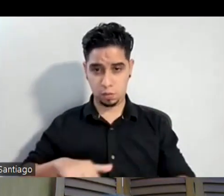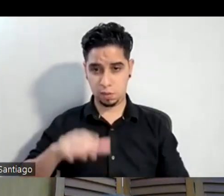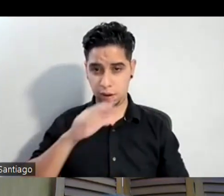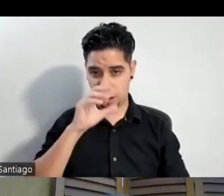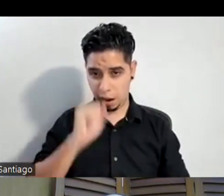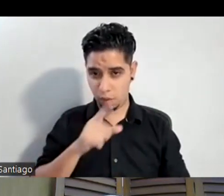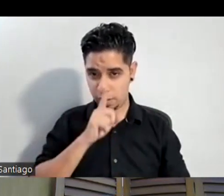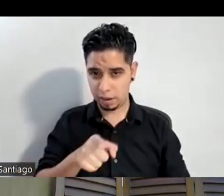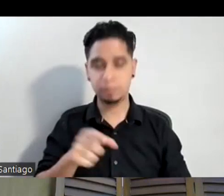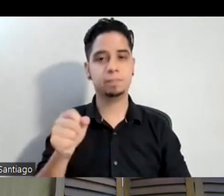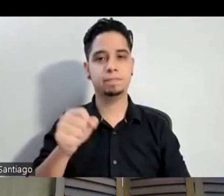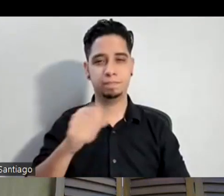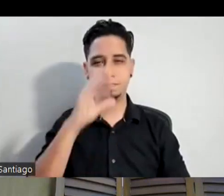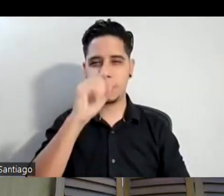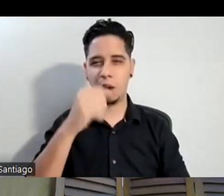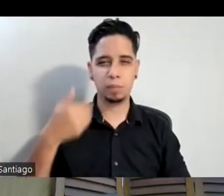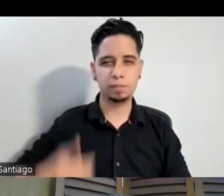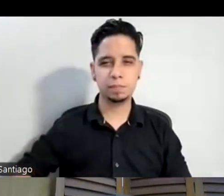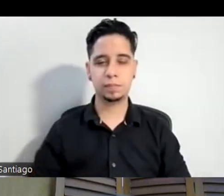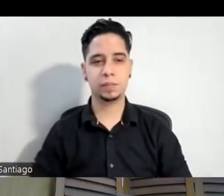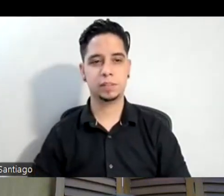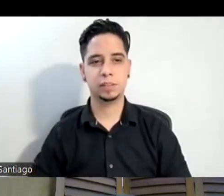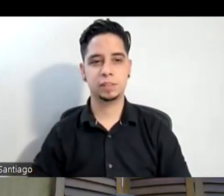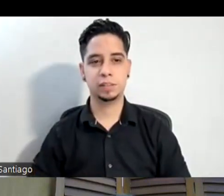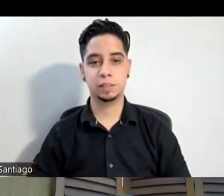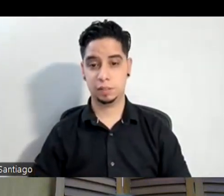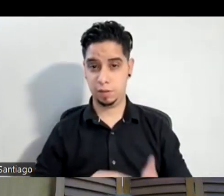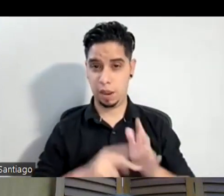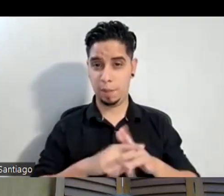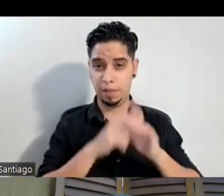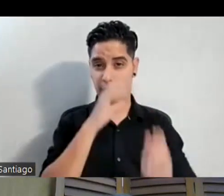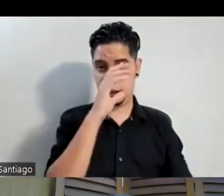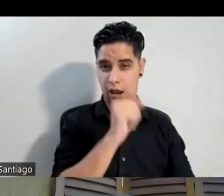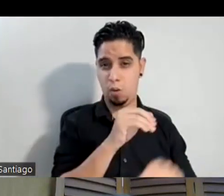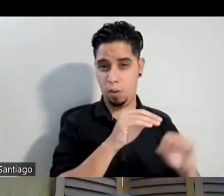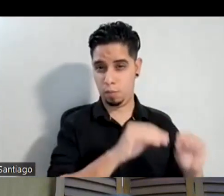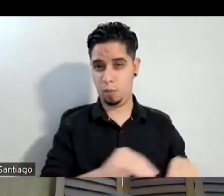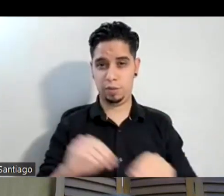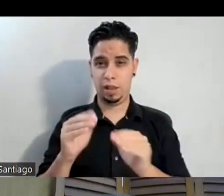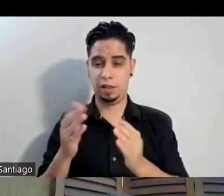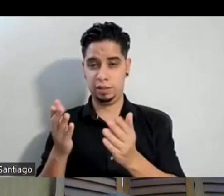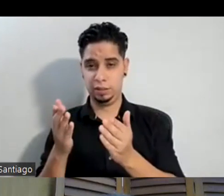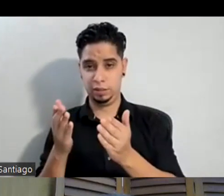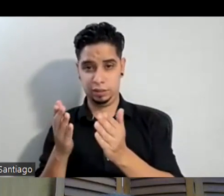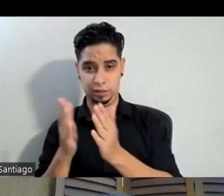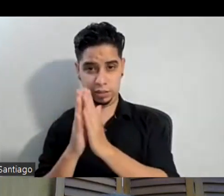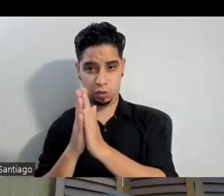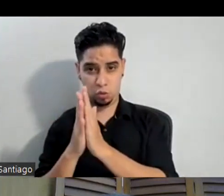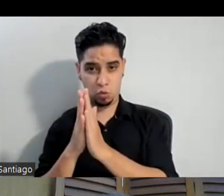ah ok sí o sea que básicamente empezaste en Cagua entonces traerte a Santurce pues imagino que también fue el viaje voy para allá voy para allá